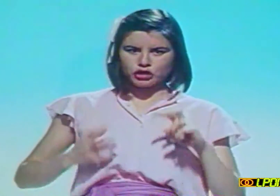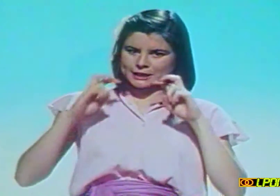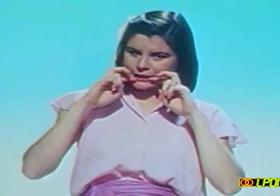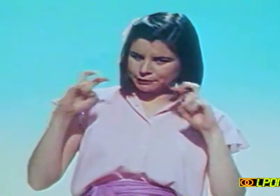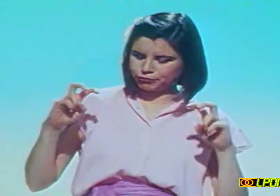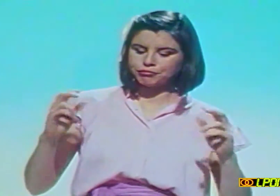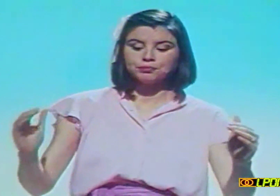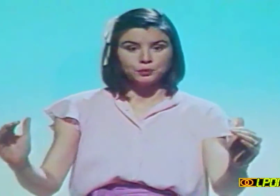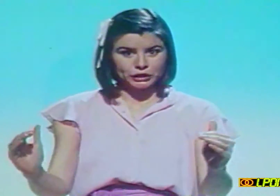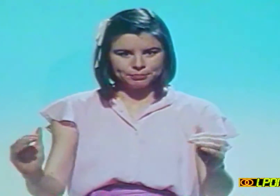Il devait